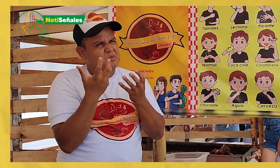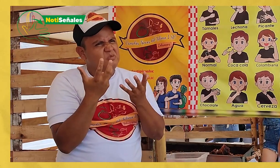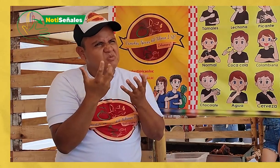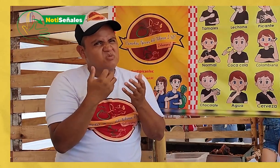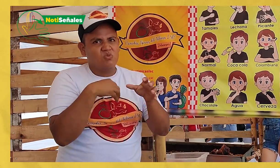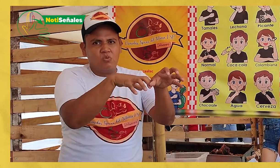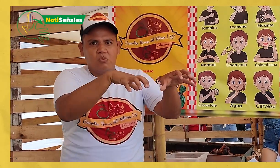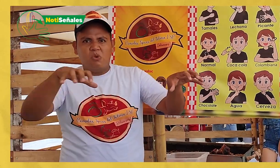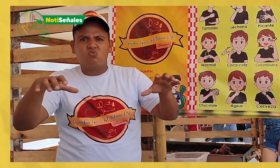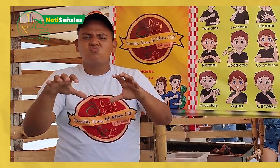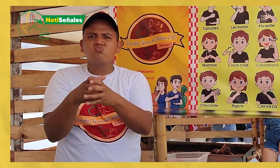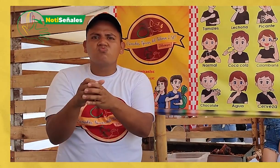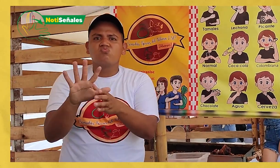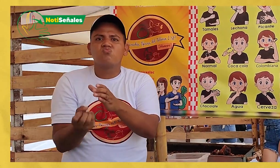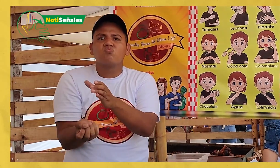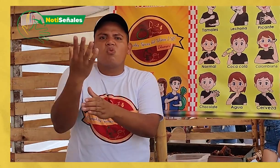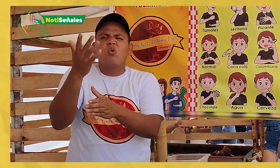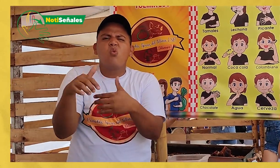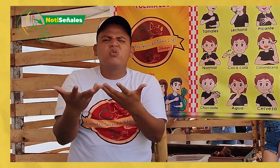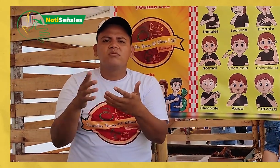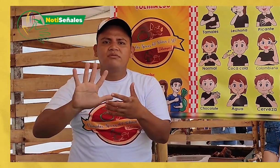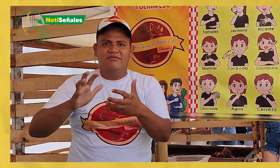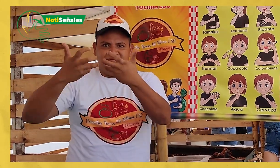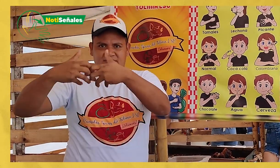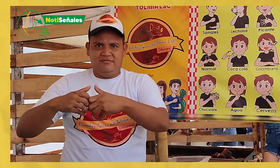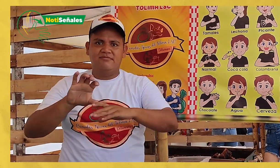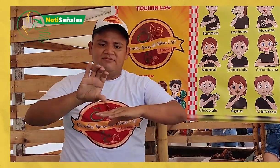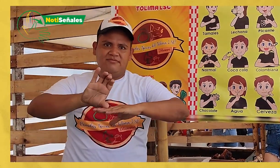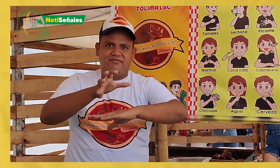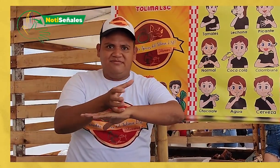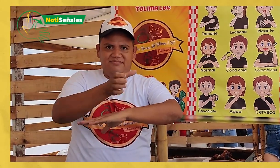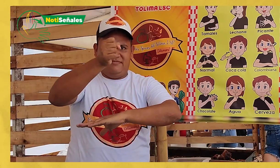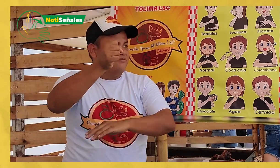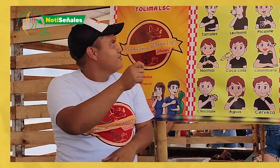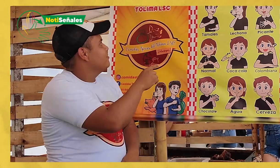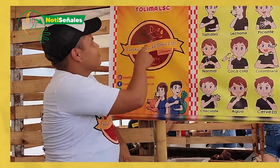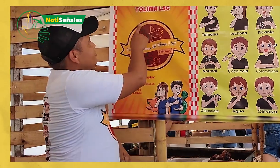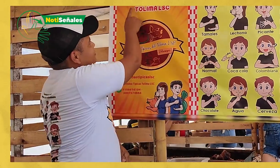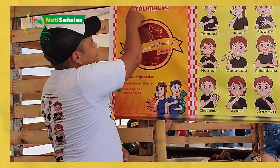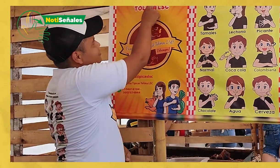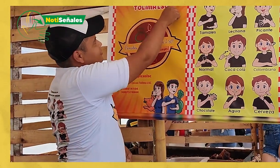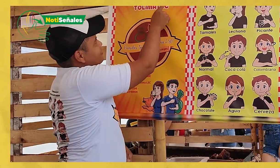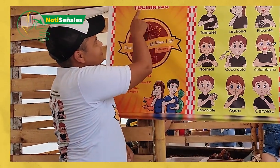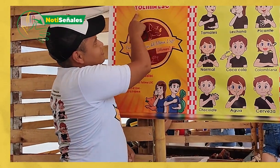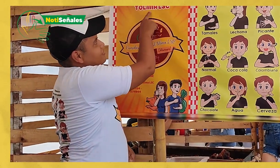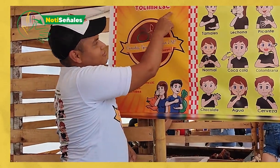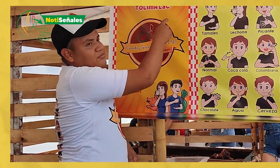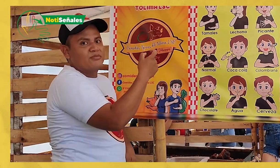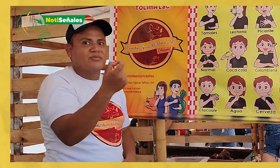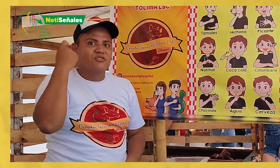Yo me casé y quisimos tener nuestro emprendimiento, nuestra empresa, que se llama Comidas Típicas del